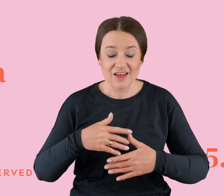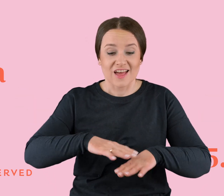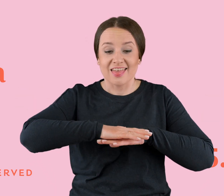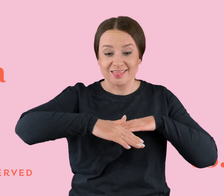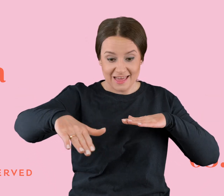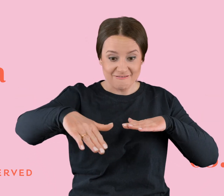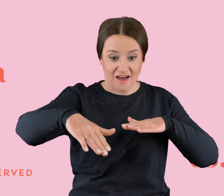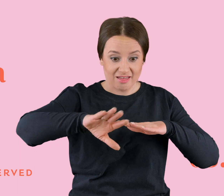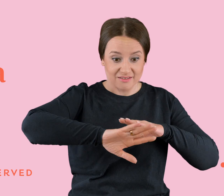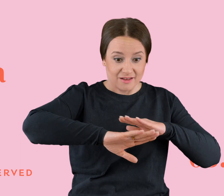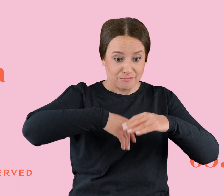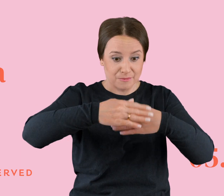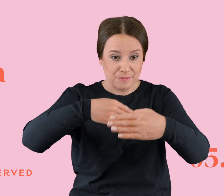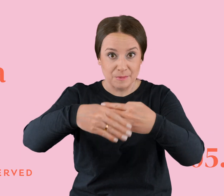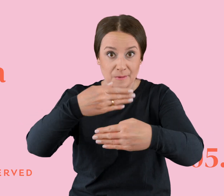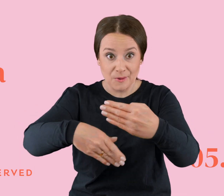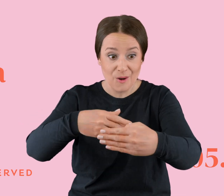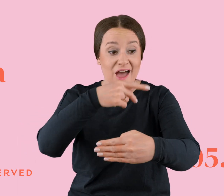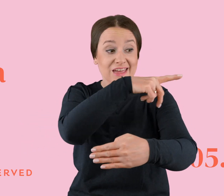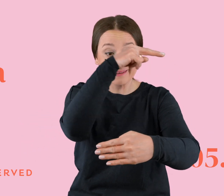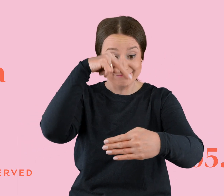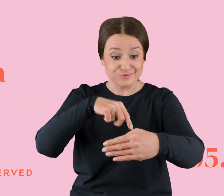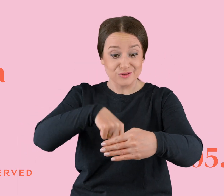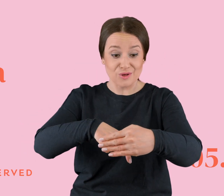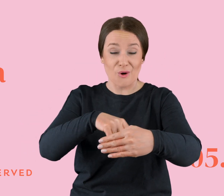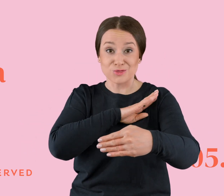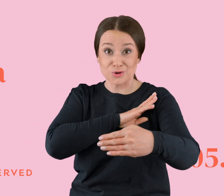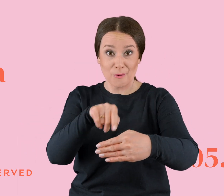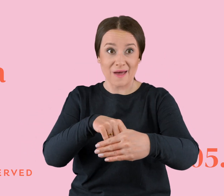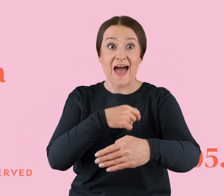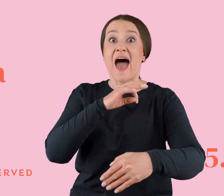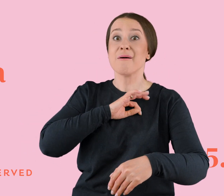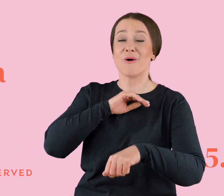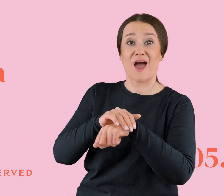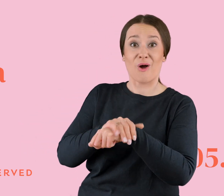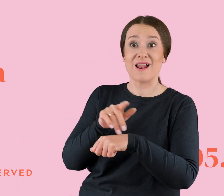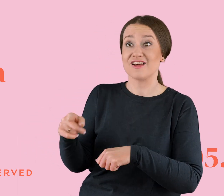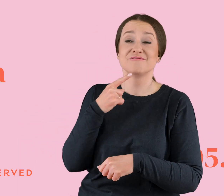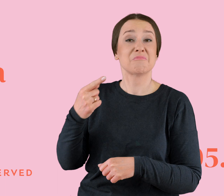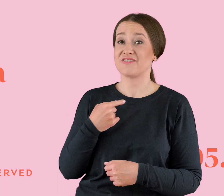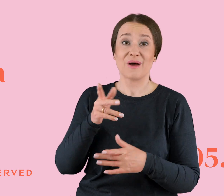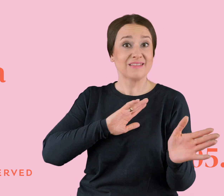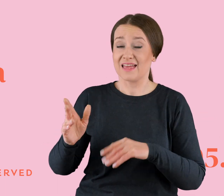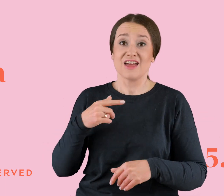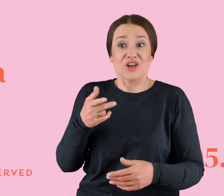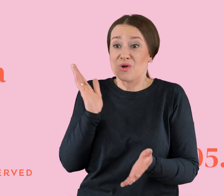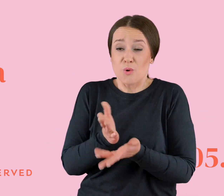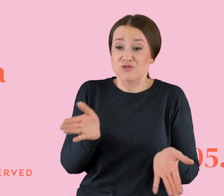tymi trupami przed przyjaciółką. I ona powiedziała, stara, ewakuuj się. Pakuj w ogóle resztkę swojej godności i spierdalaj. Ten typ jest manipulantem,